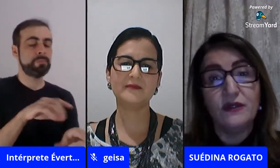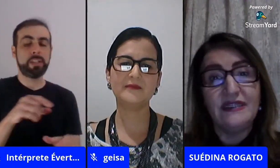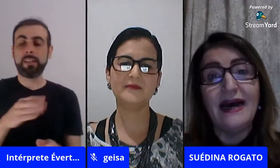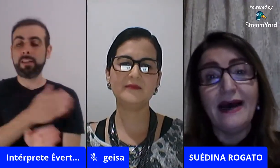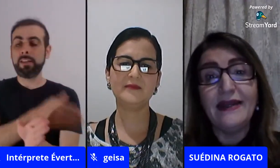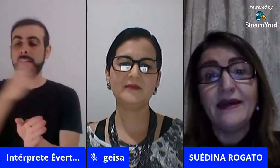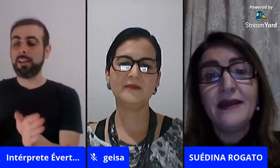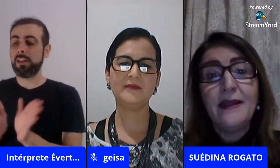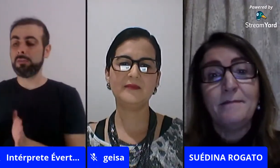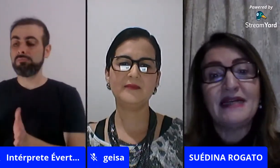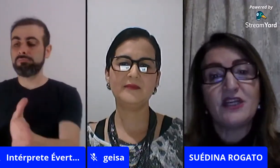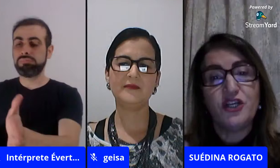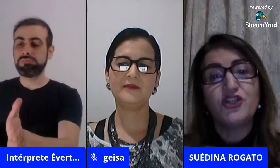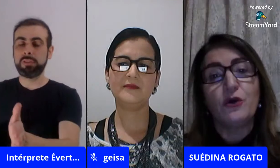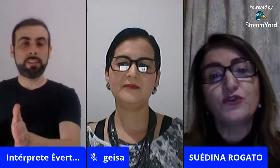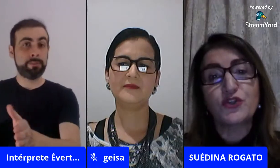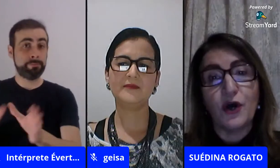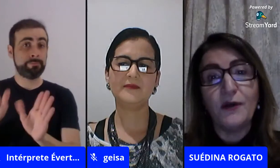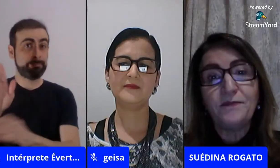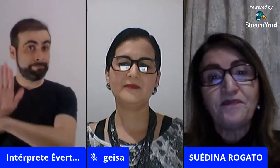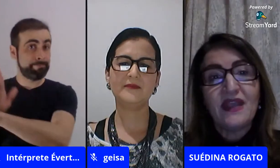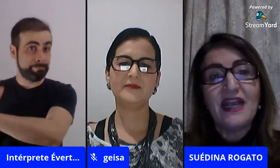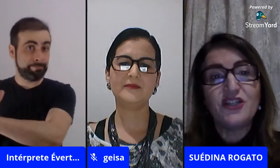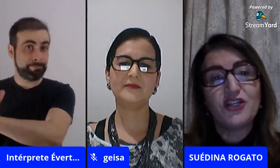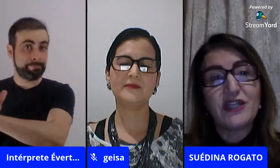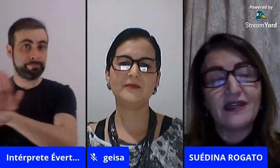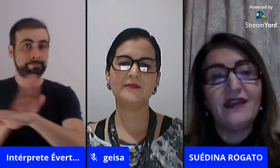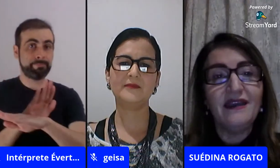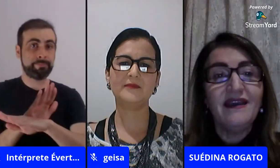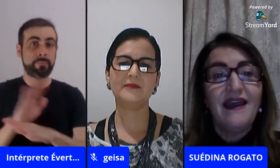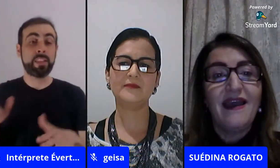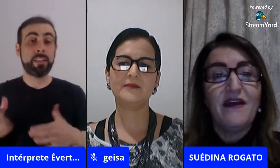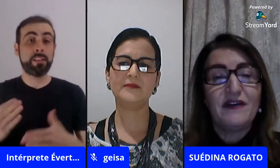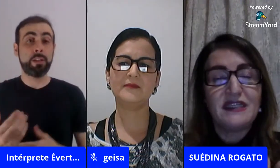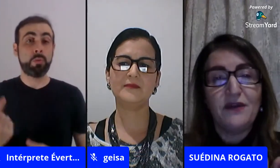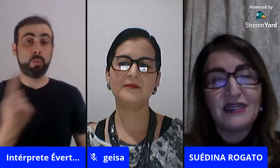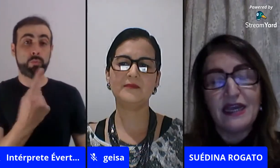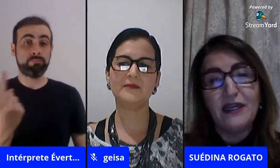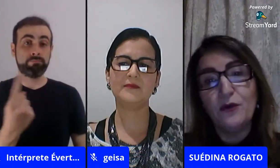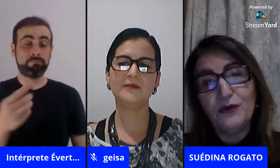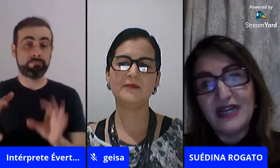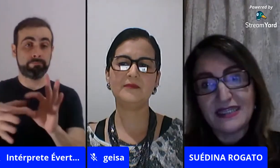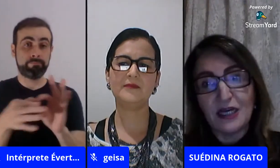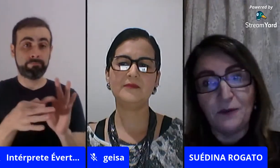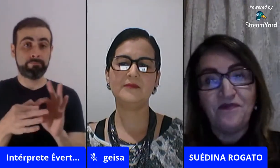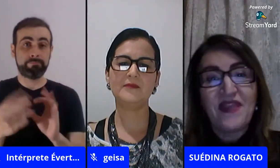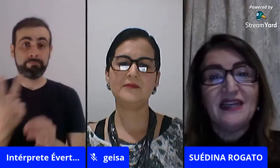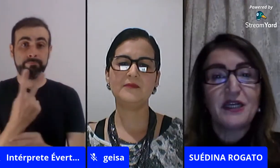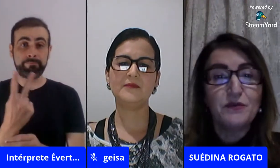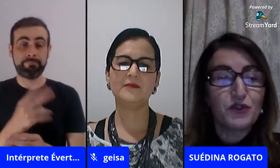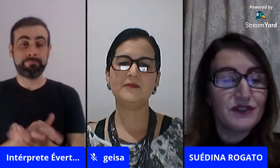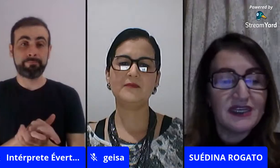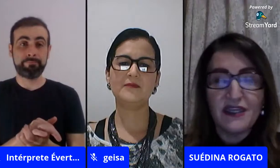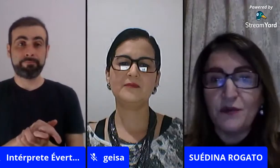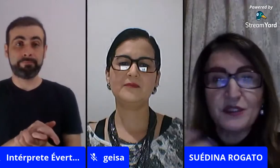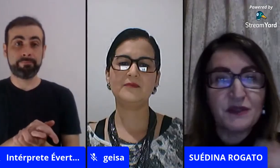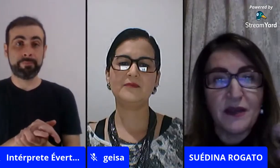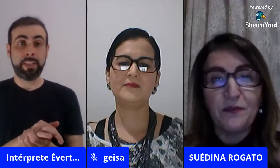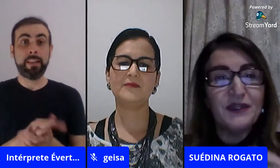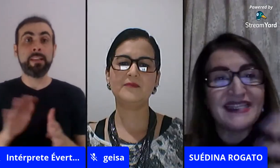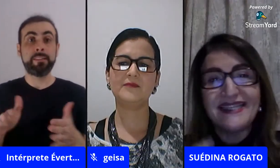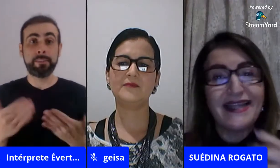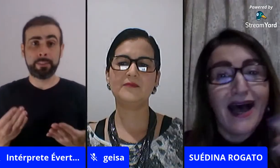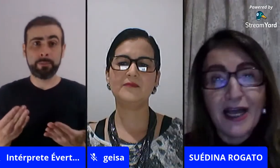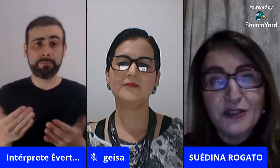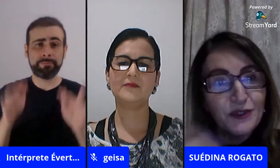Travessia Solidária, mas a gente é um só e a gente está aqui fazendo essa inauguração. Estamos todos, assim, ao